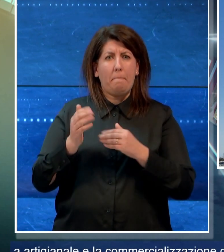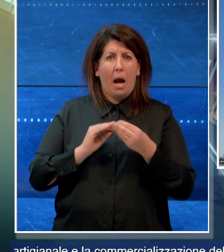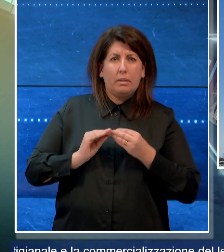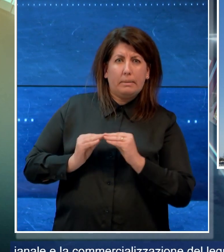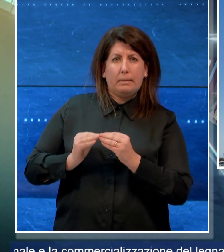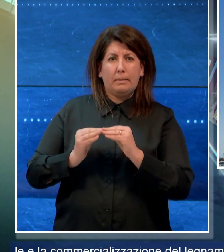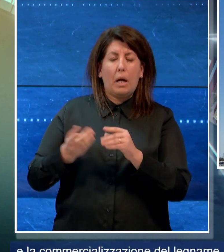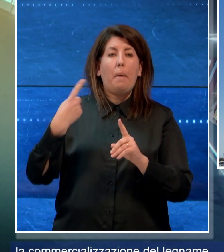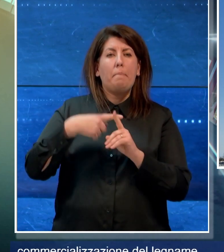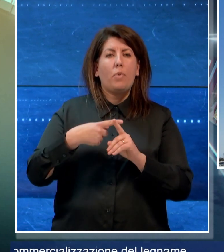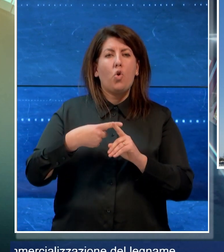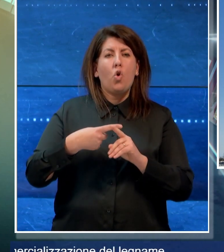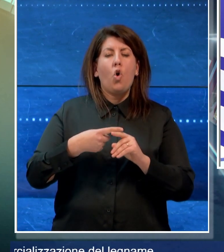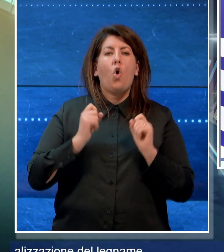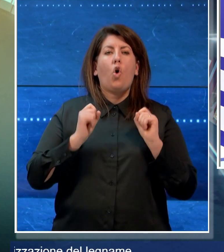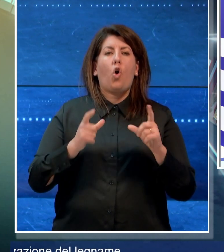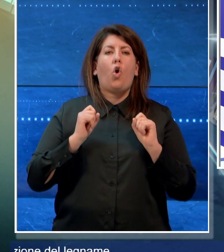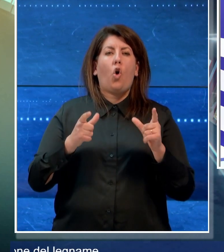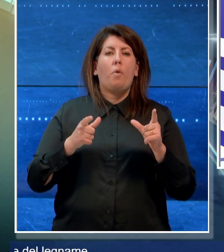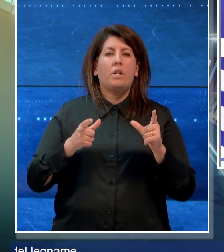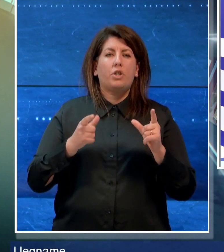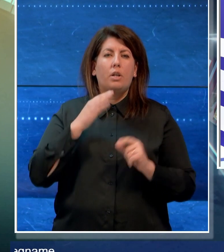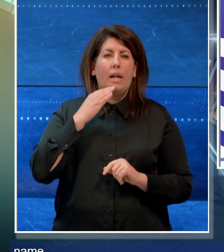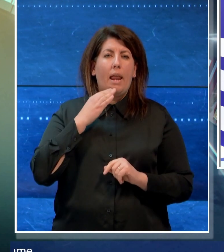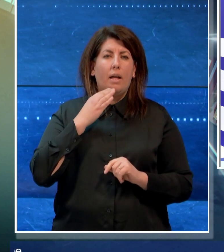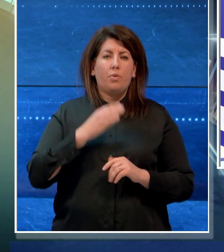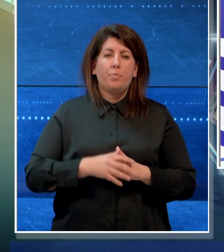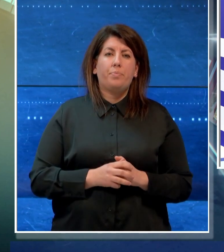e la commercializzazione del legname.